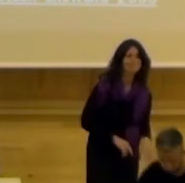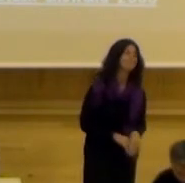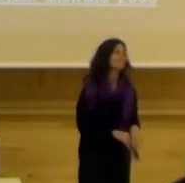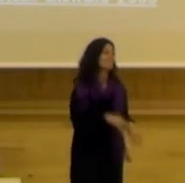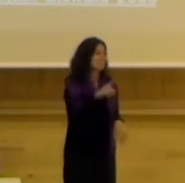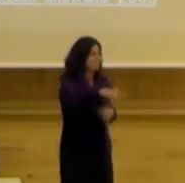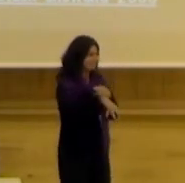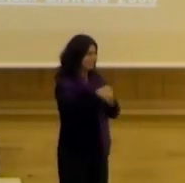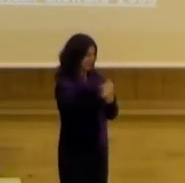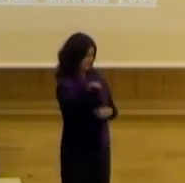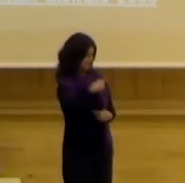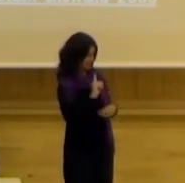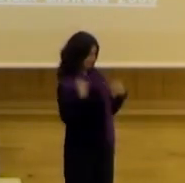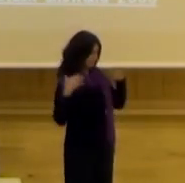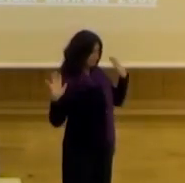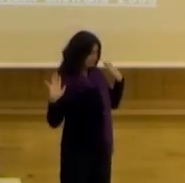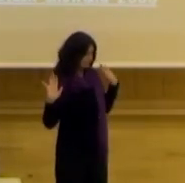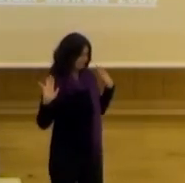entiendo que ese comentario no viene hacia mí